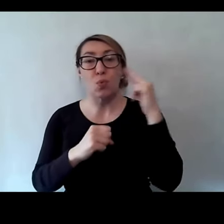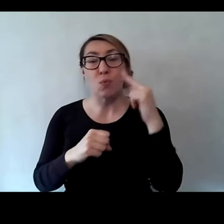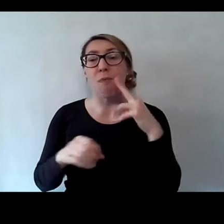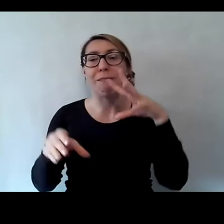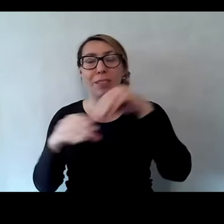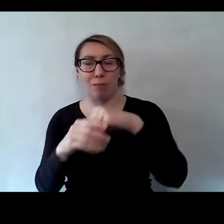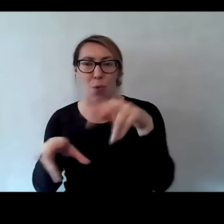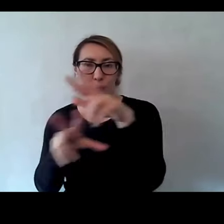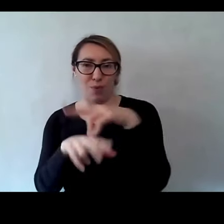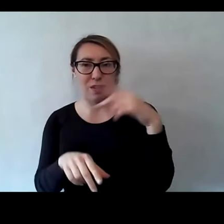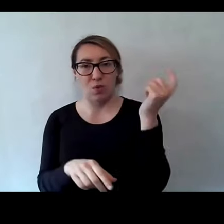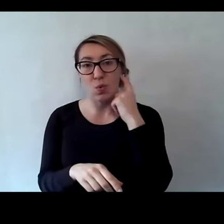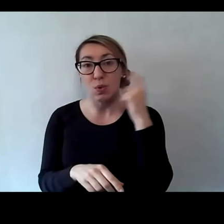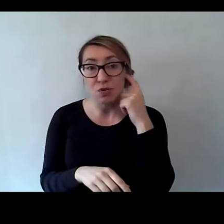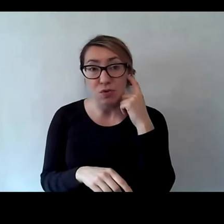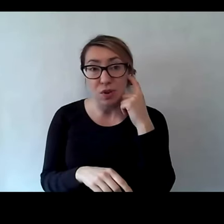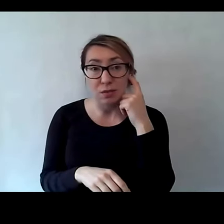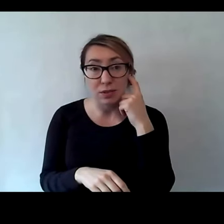w rodzinach słyszących.